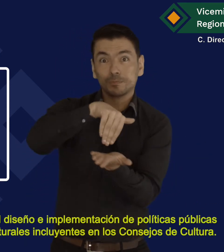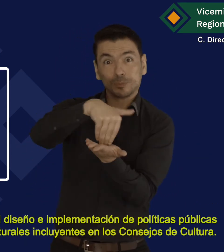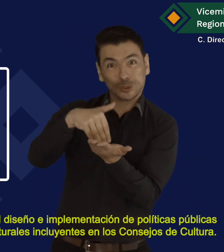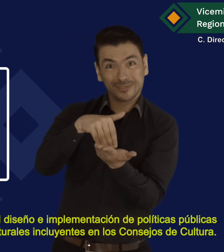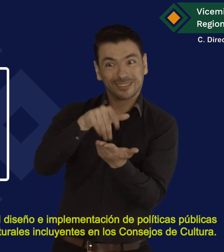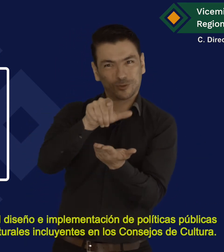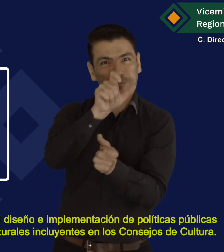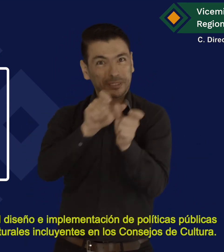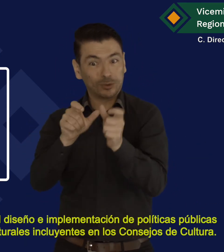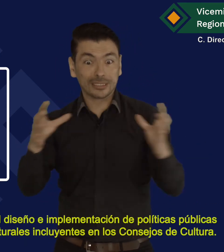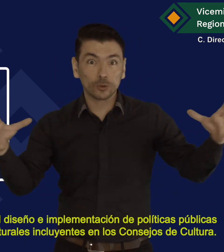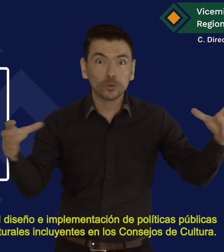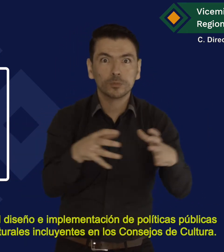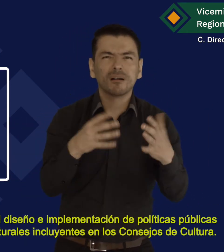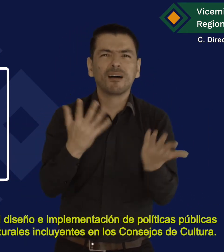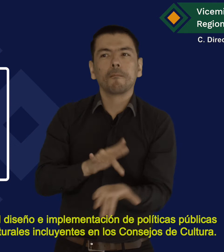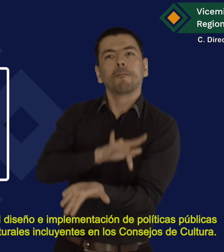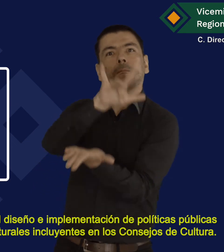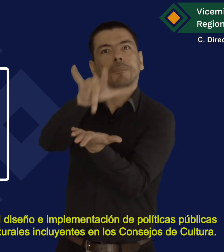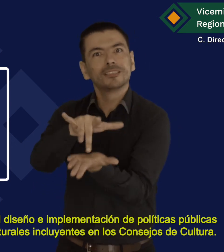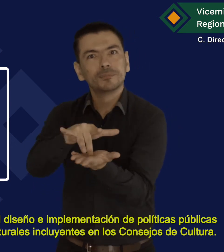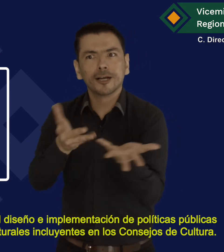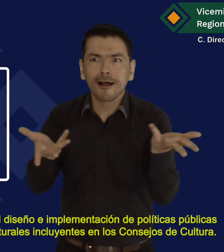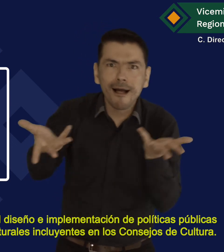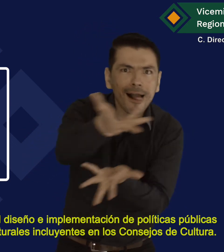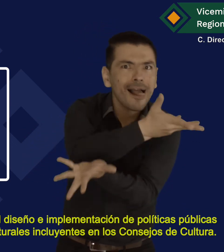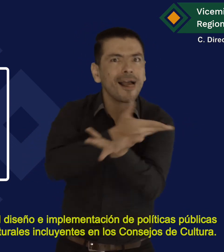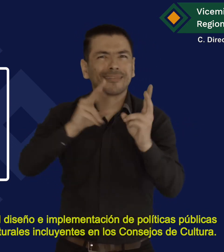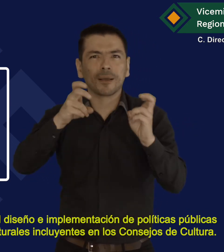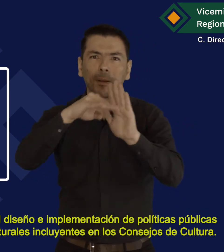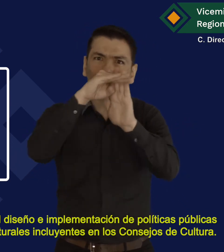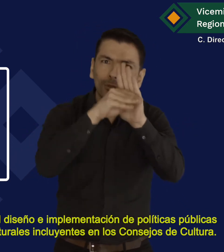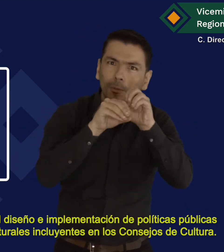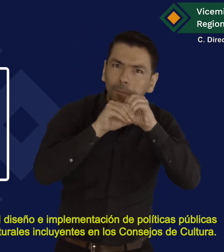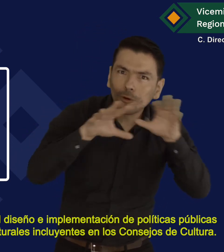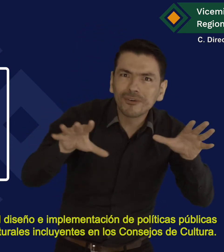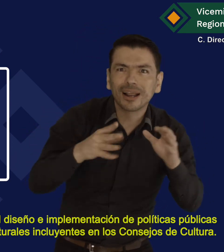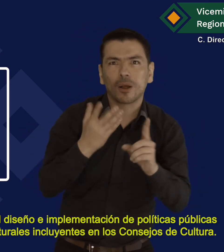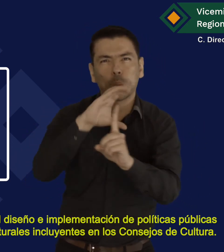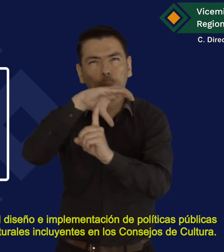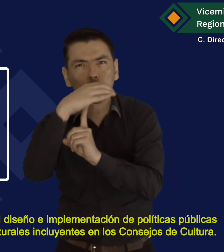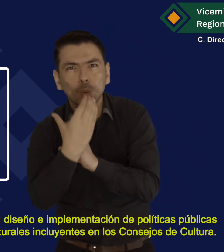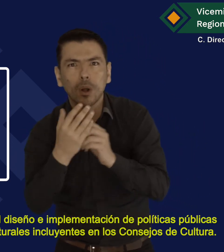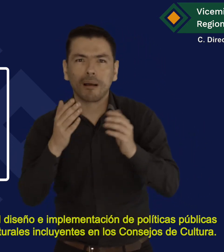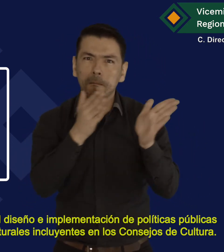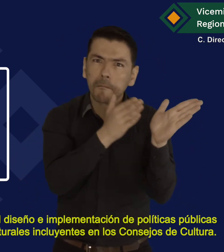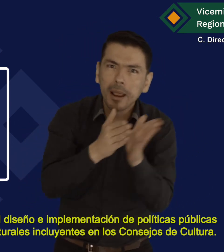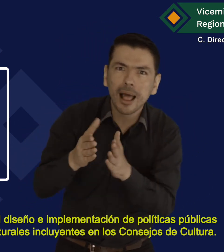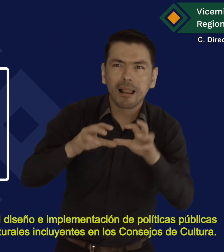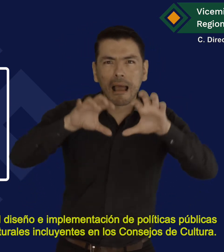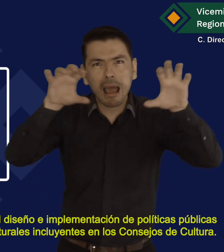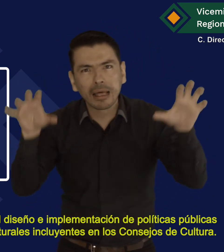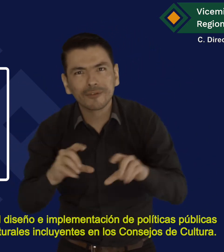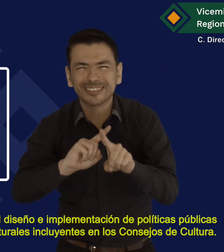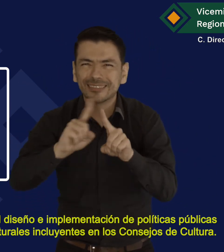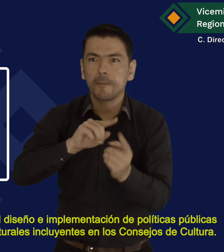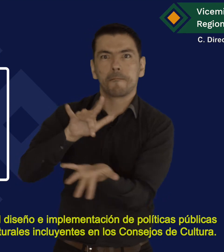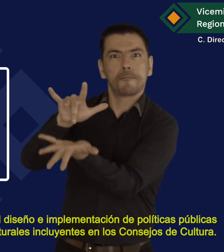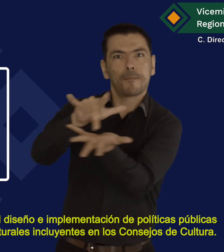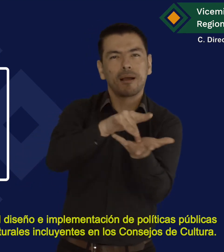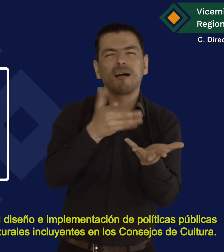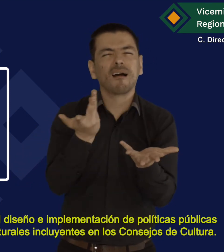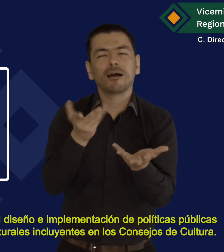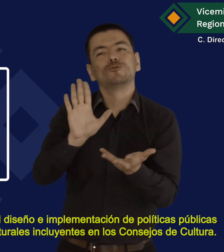Y el diseño e implementación de políticas públicas culturales incluyentes En los